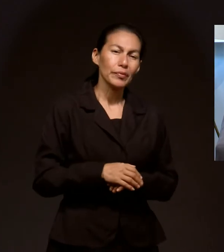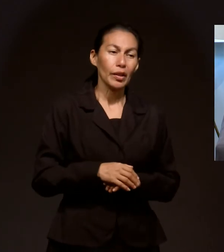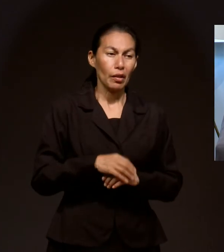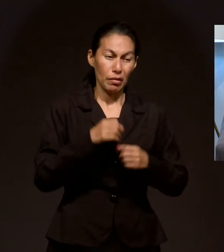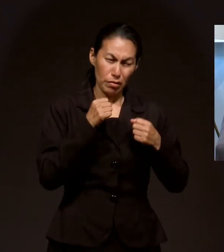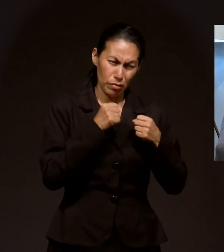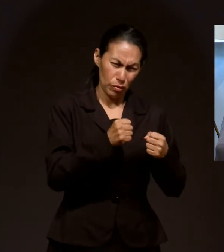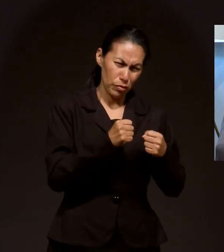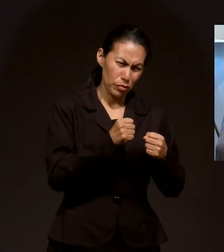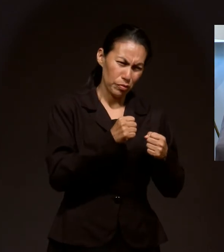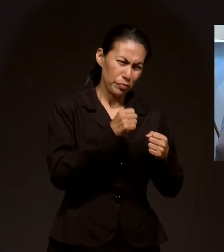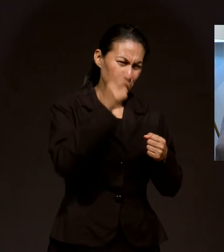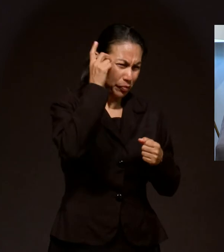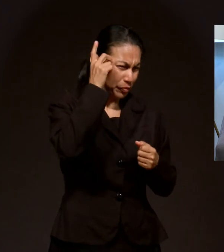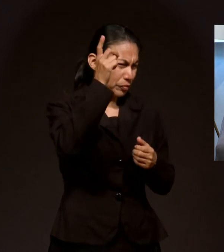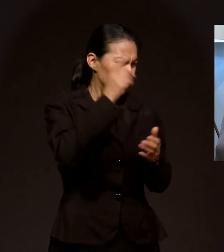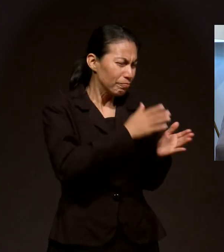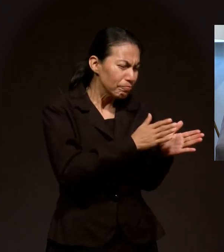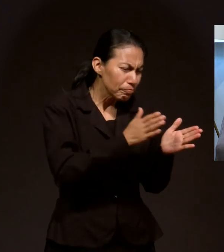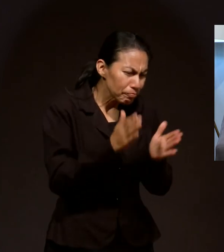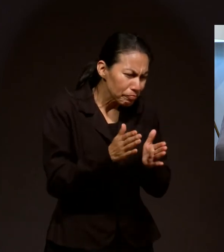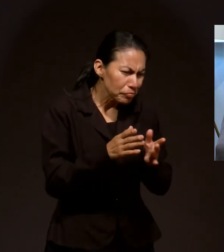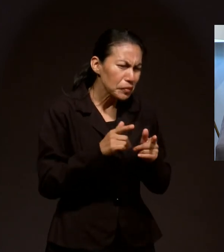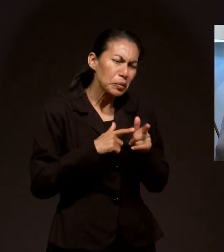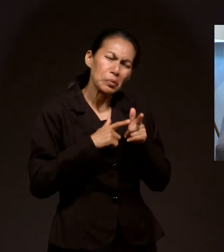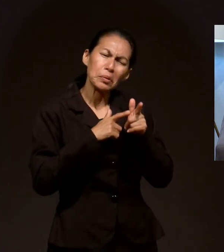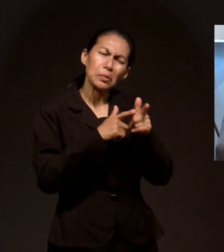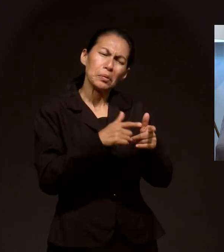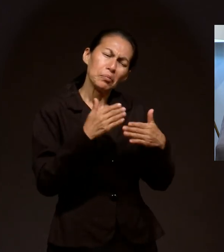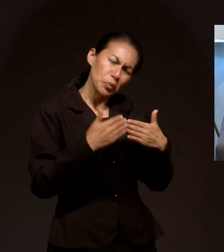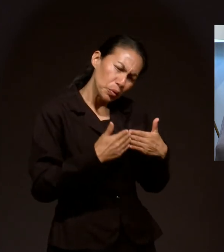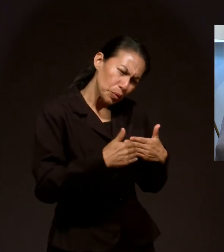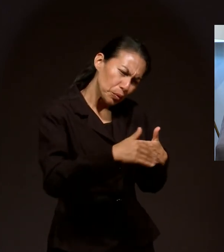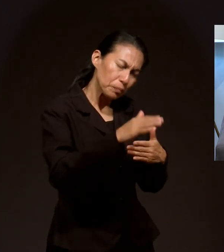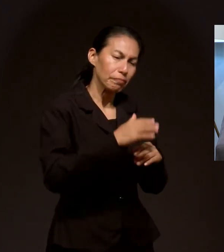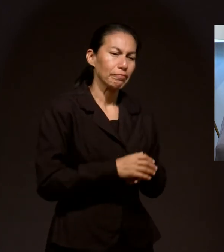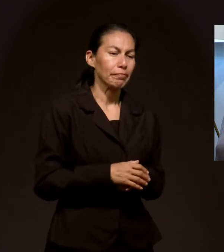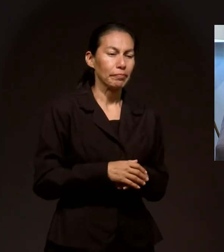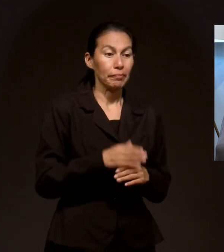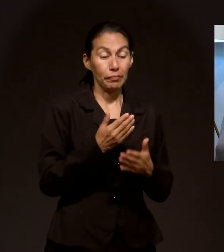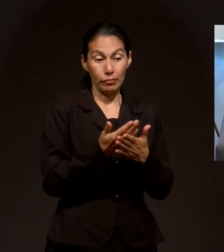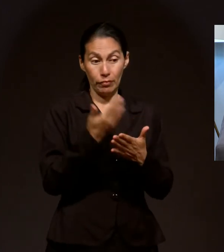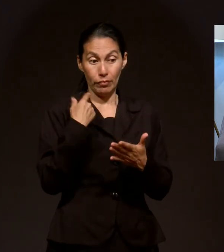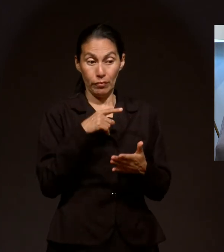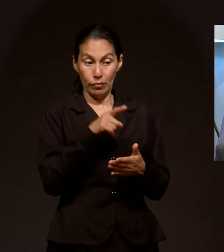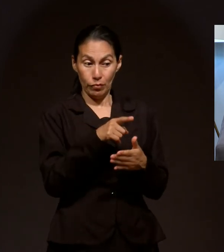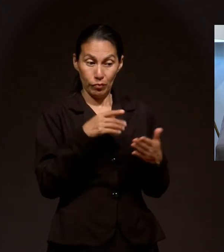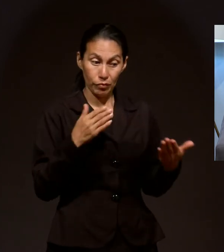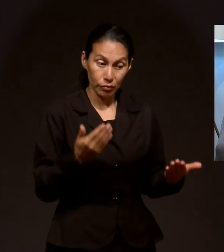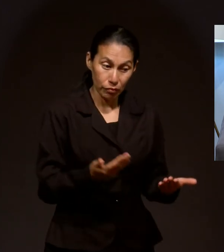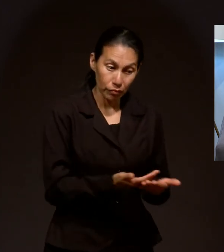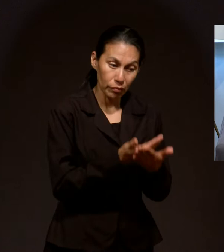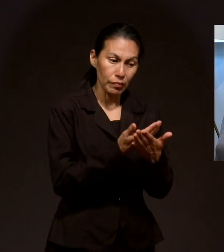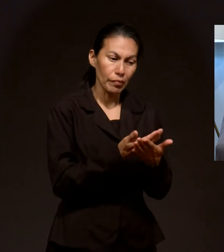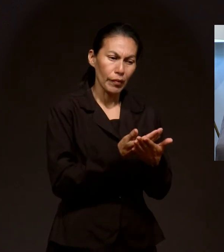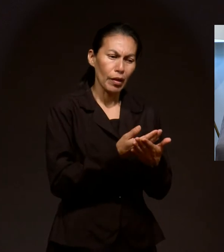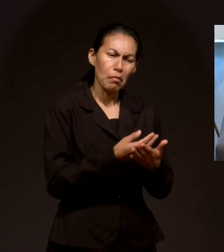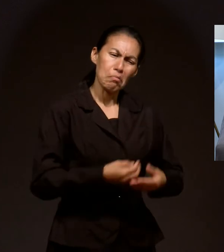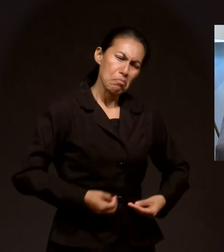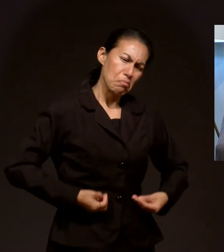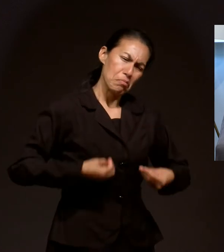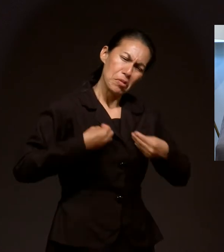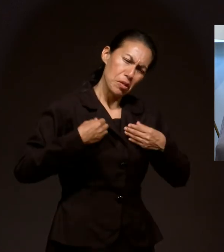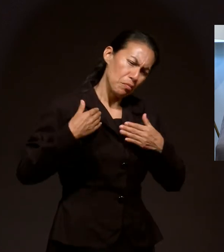duda alguna que los planes de Dios siguen su curso a lo largo de... Antes de que tú nacieras y durante